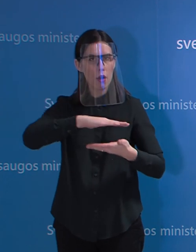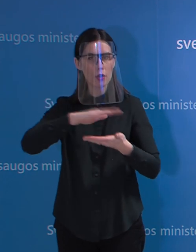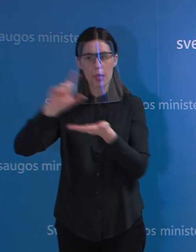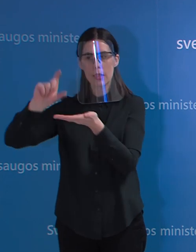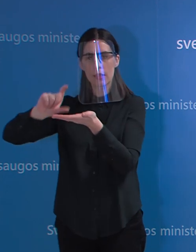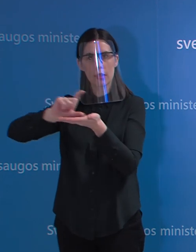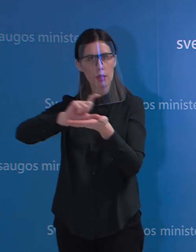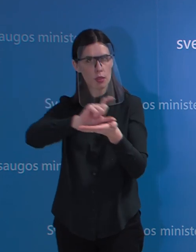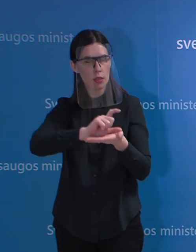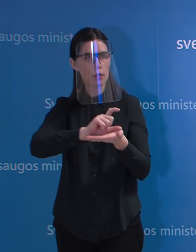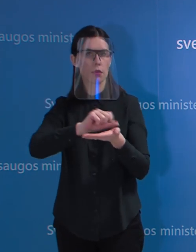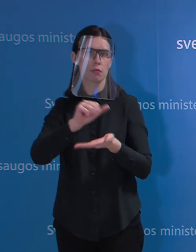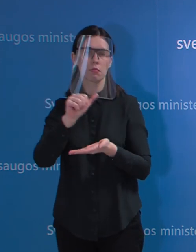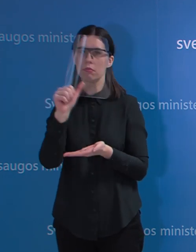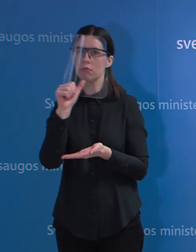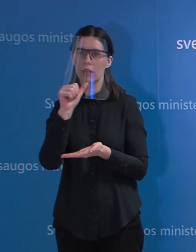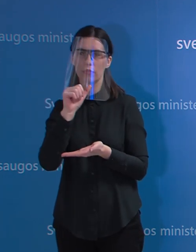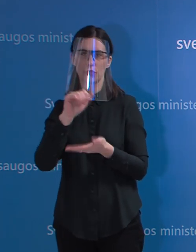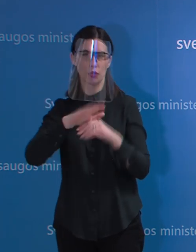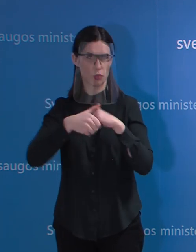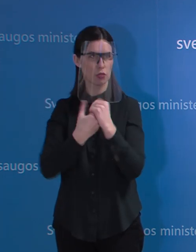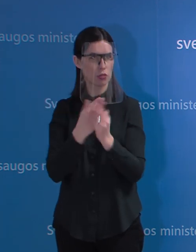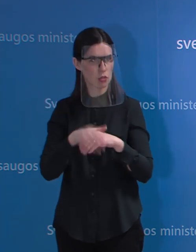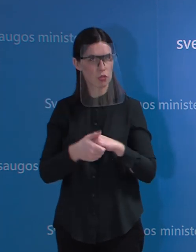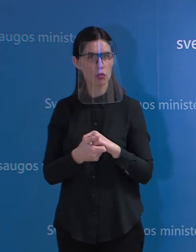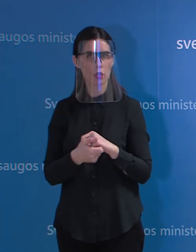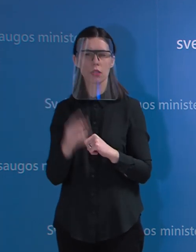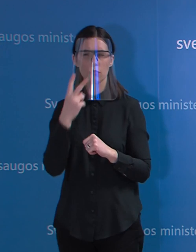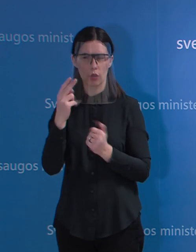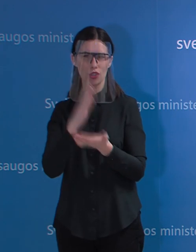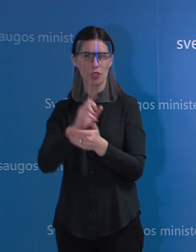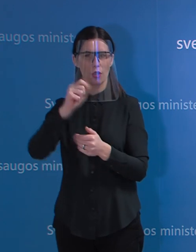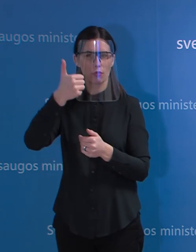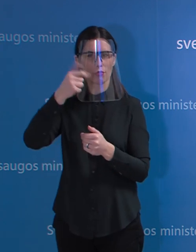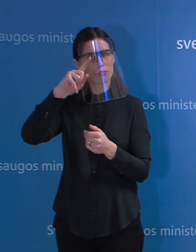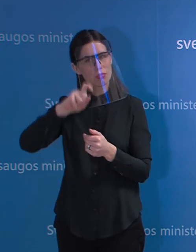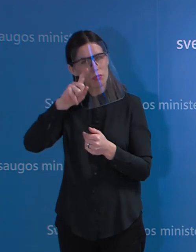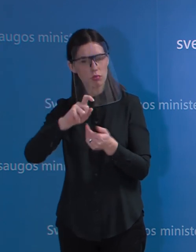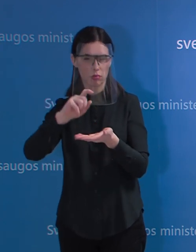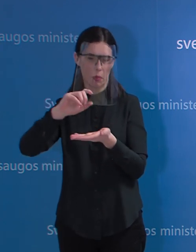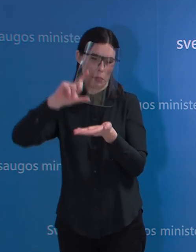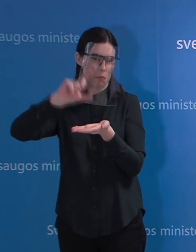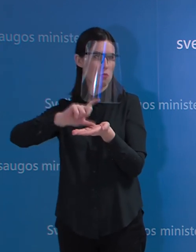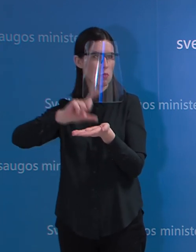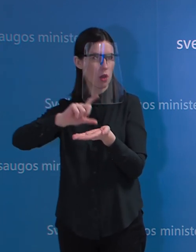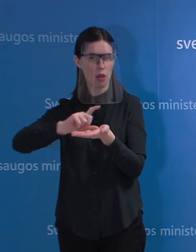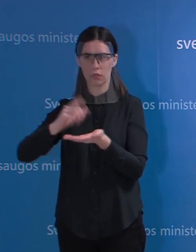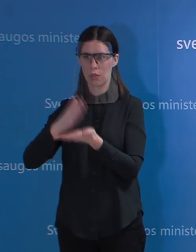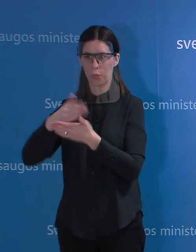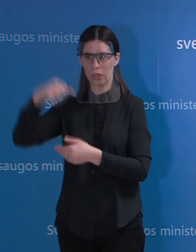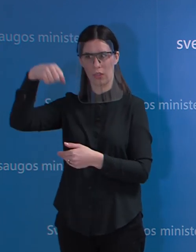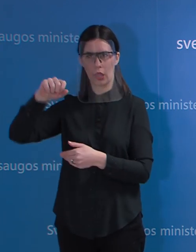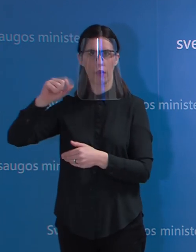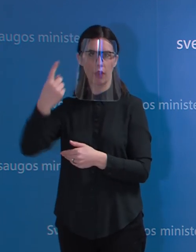išfasavimai, supakavimai, tikrai esą matę ir tokių rankų dezinfekcijos priemonių, kurie yra ženkliai mažesni negu